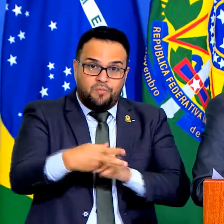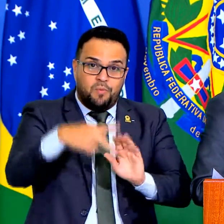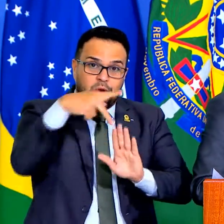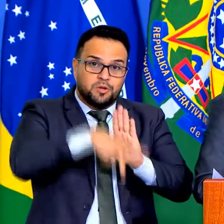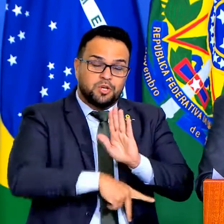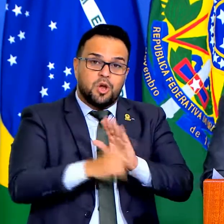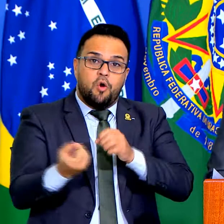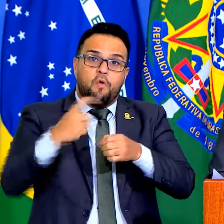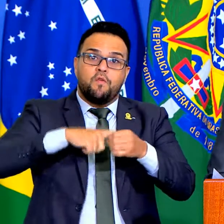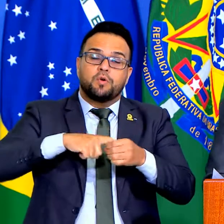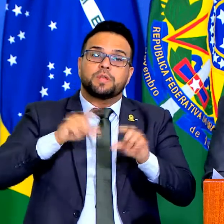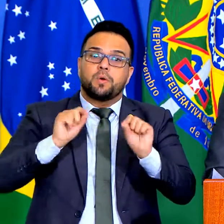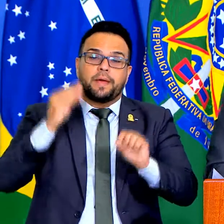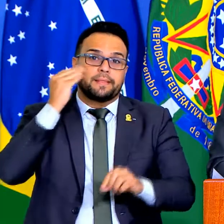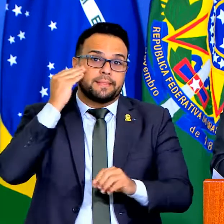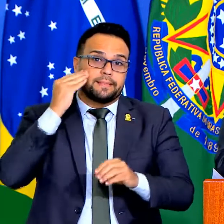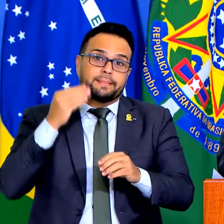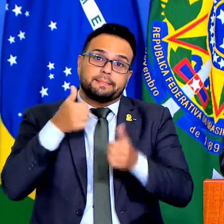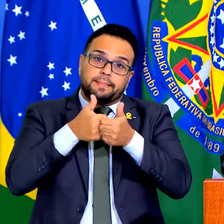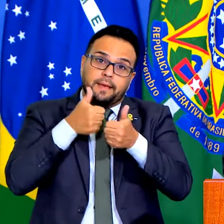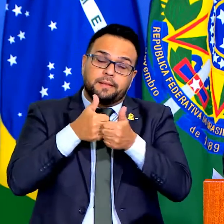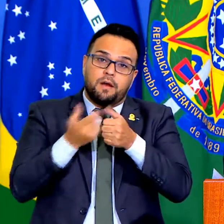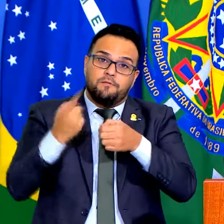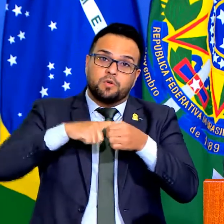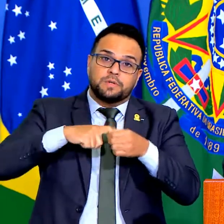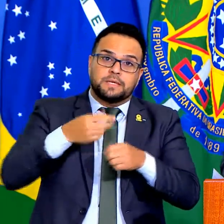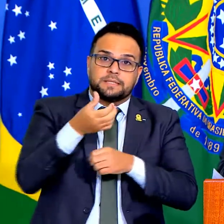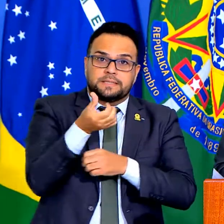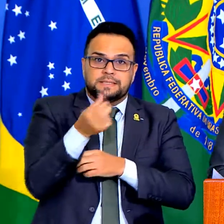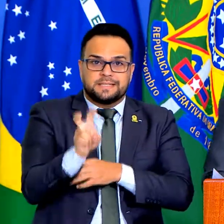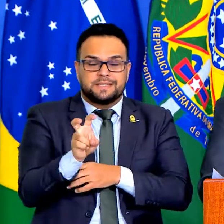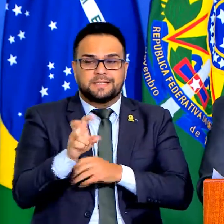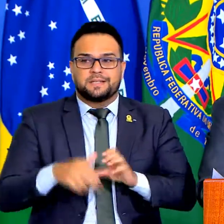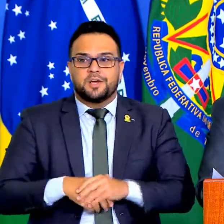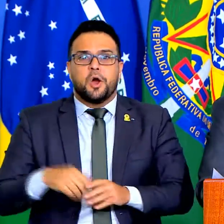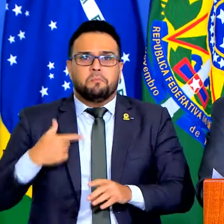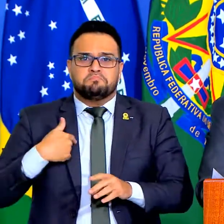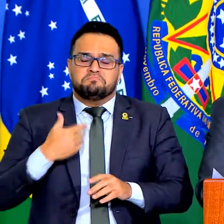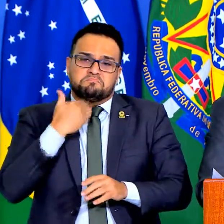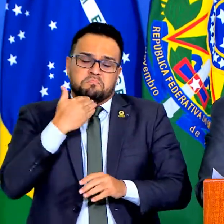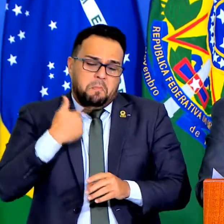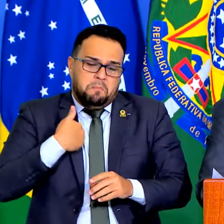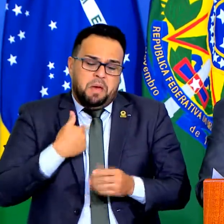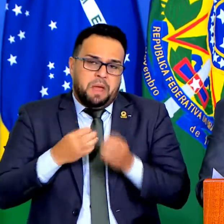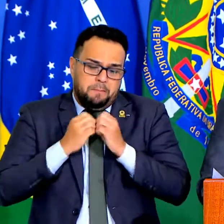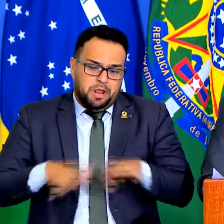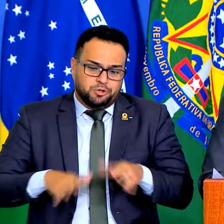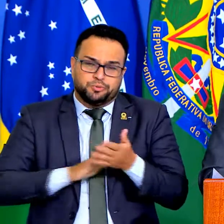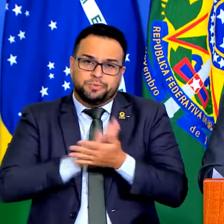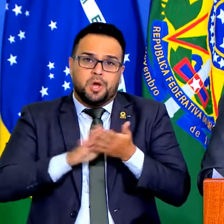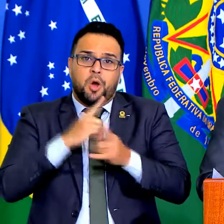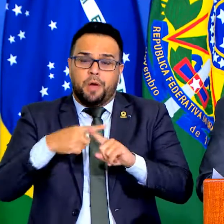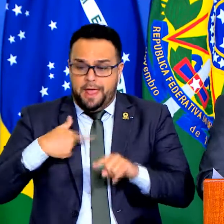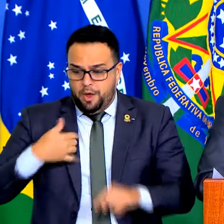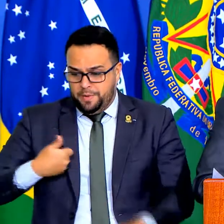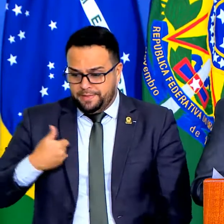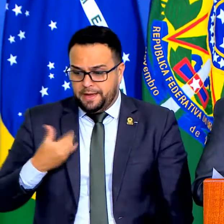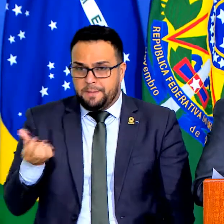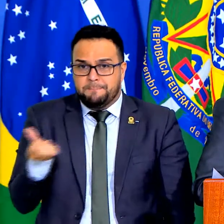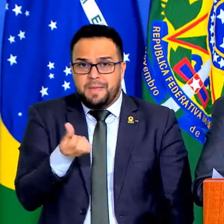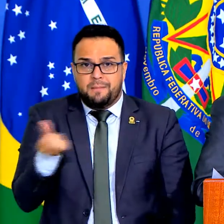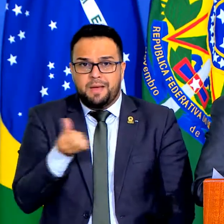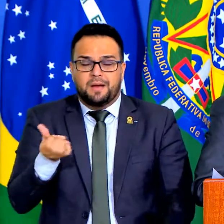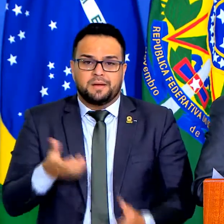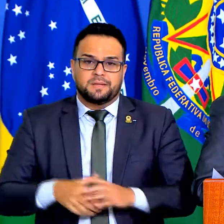voltar para 65, tentar voltar para 65, não vai me atingir, porque eu estou com 66, eu gostaria de passar para 70, não é para não ser acusado,